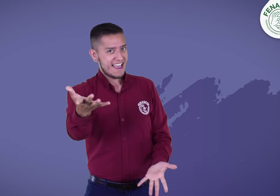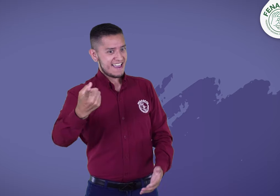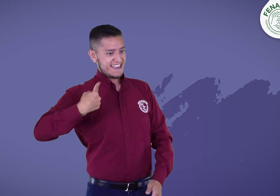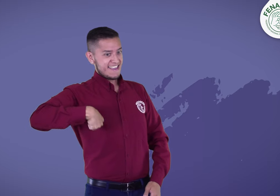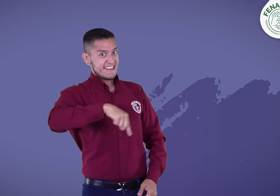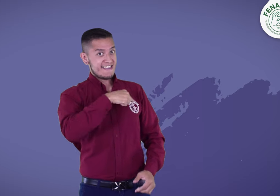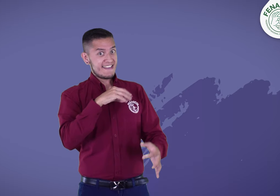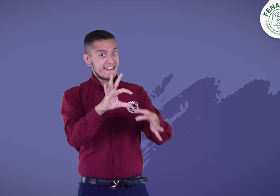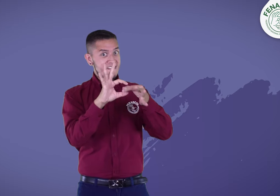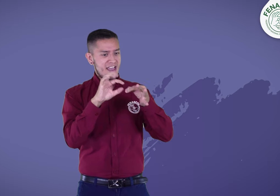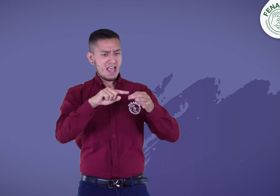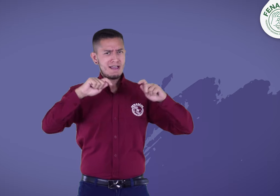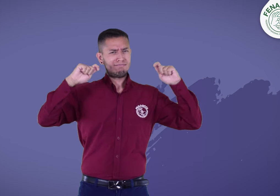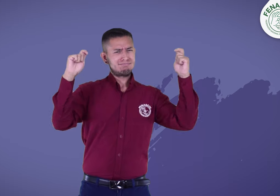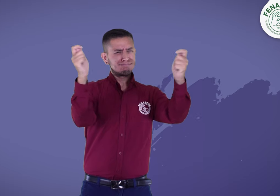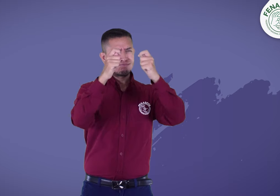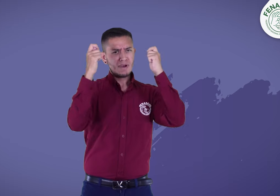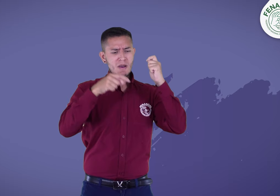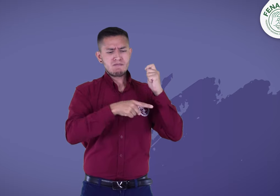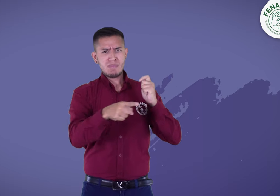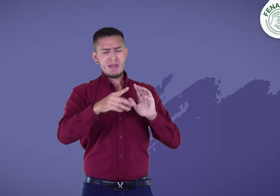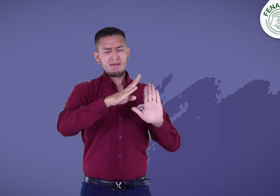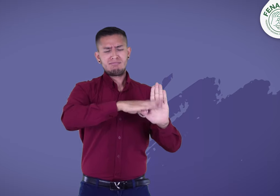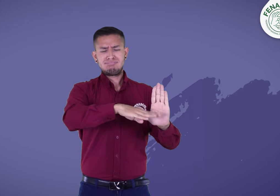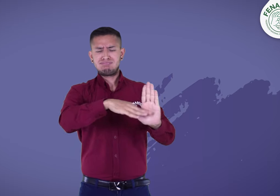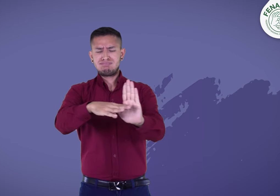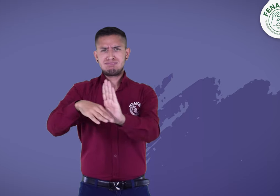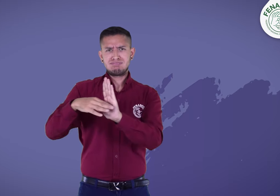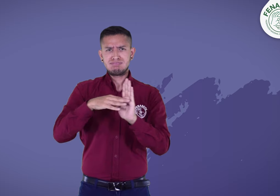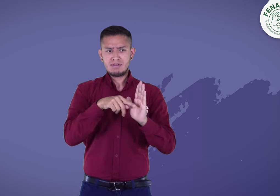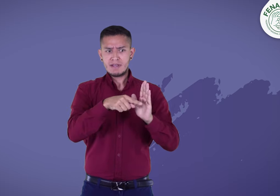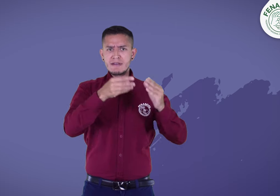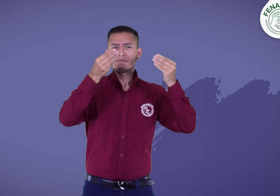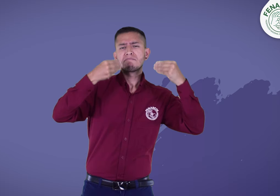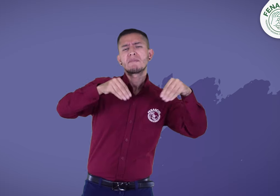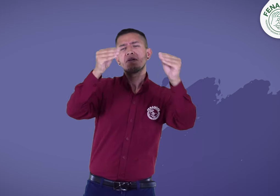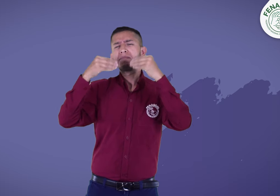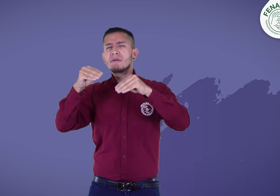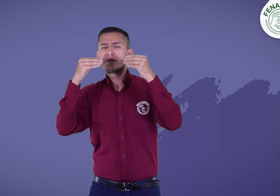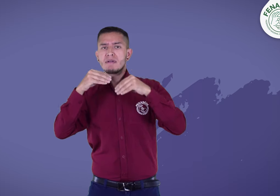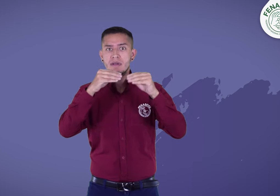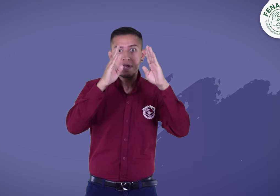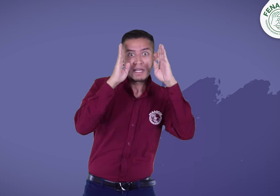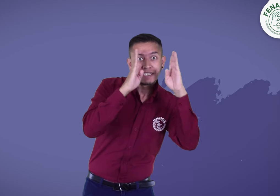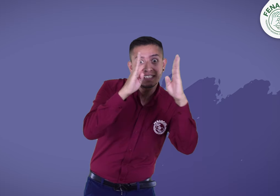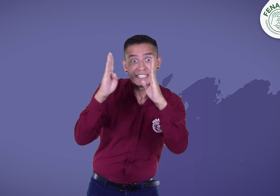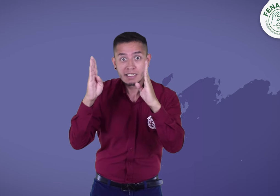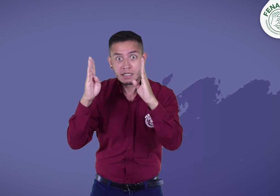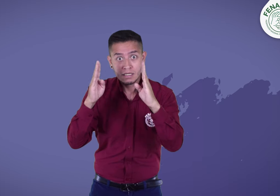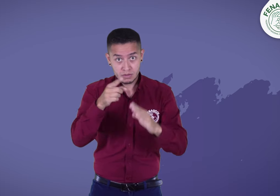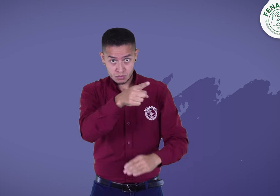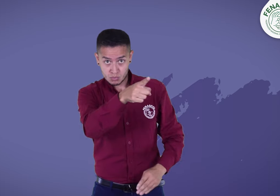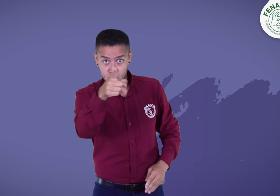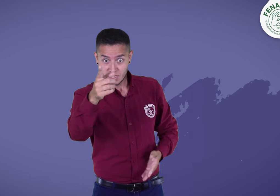FENASCOL tiene esta promoción y haremos la atención y venta de este material solo por WhatsApp. No será presencial.